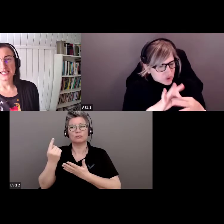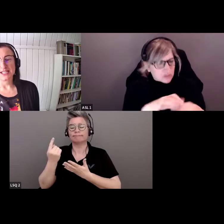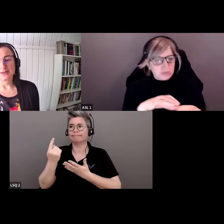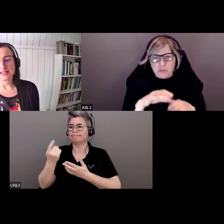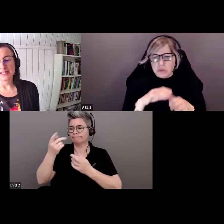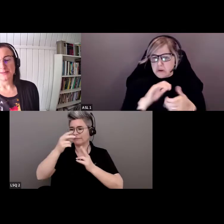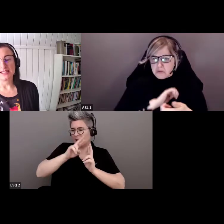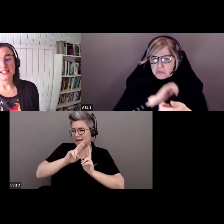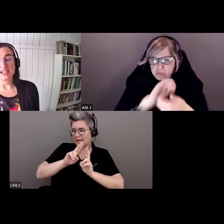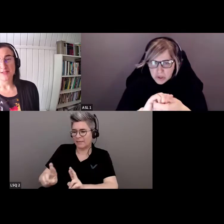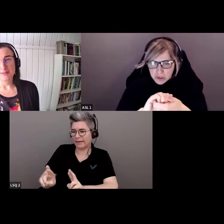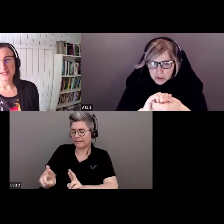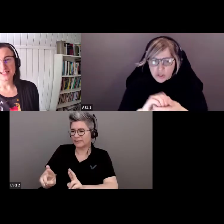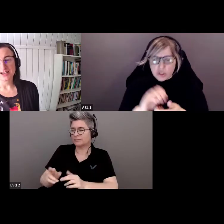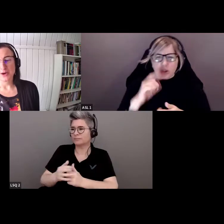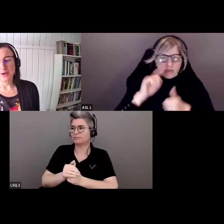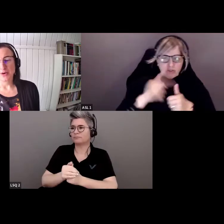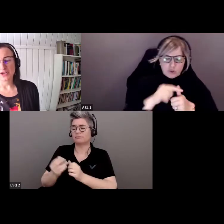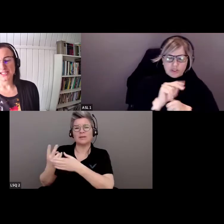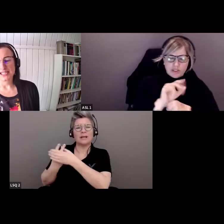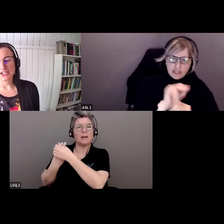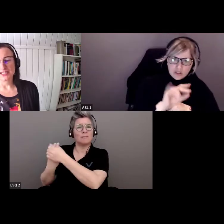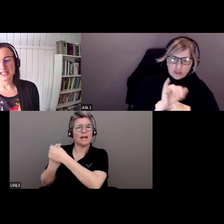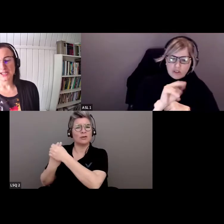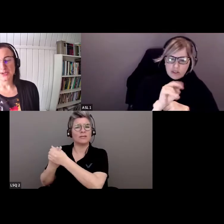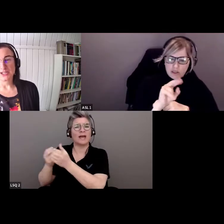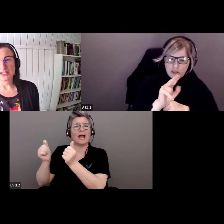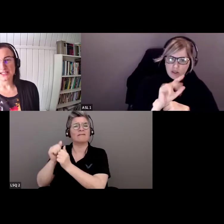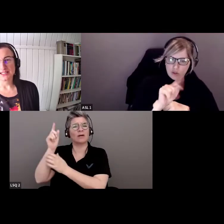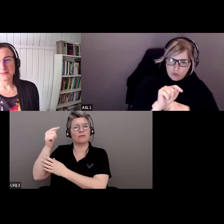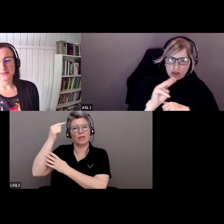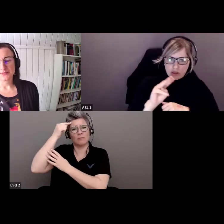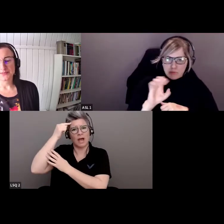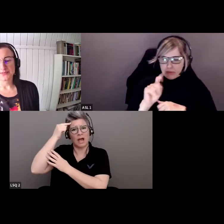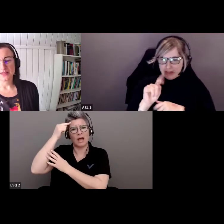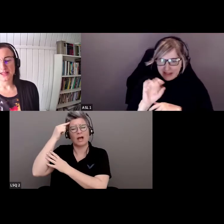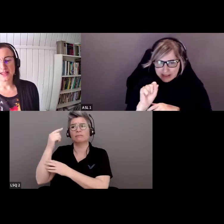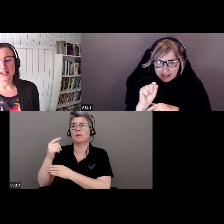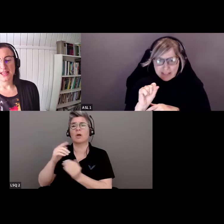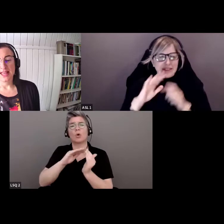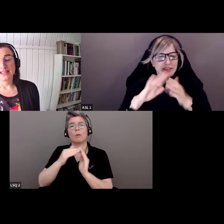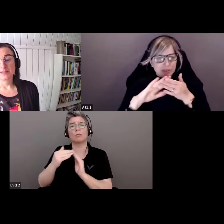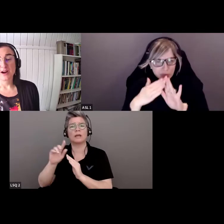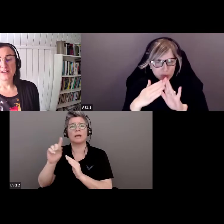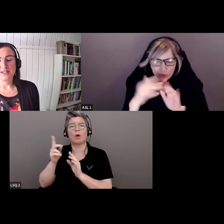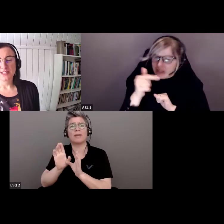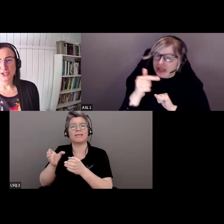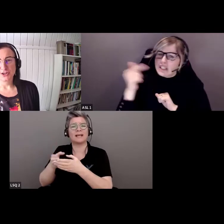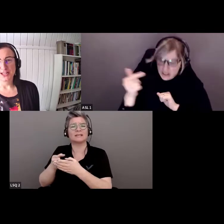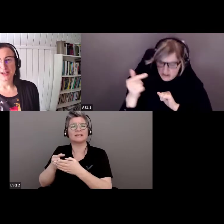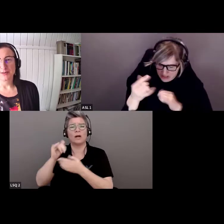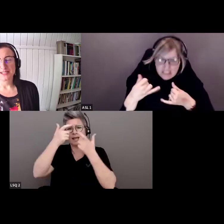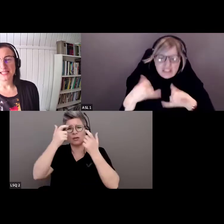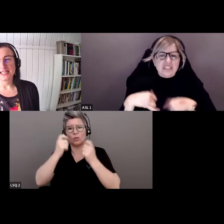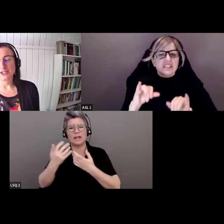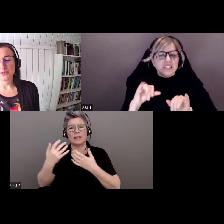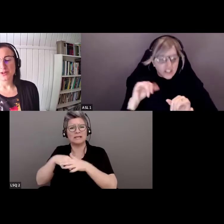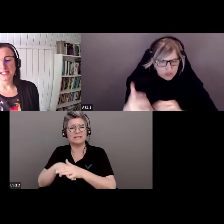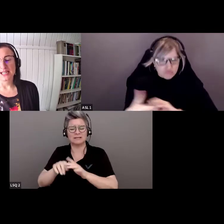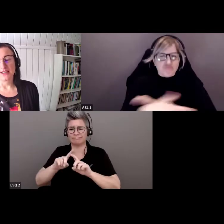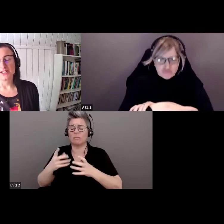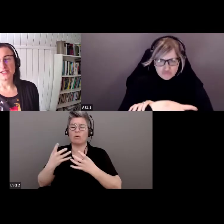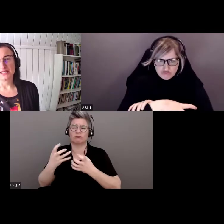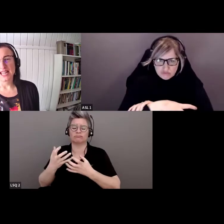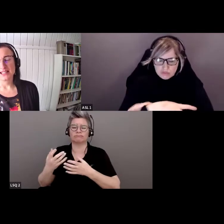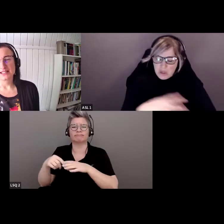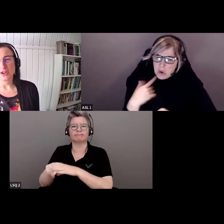nos partenariats avec les gouvernements et les communautés des Premières Nations, des Inuits et des Métis. Dans